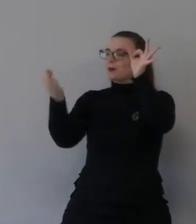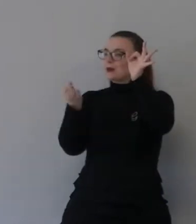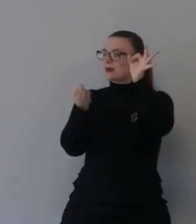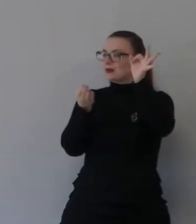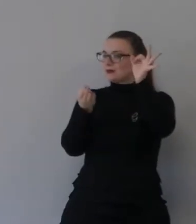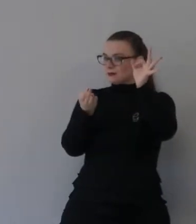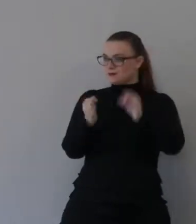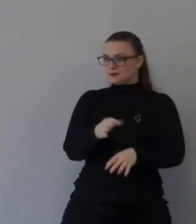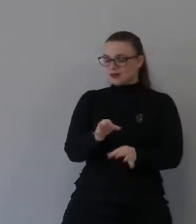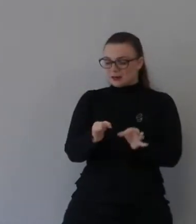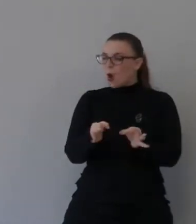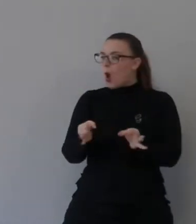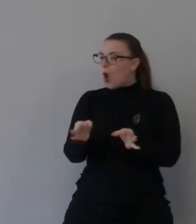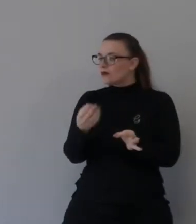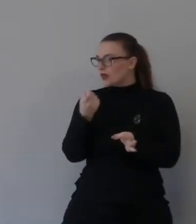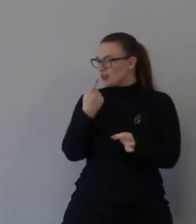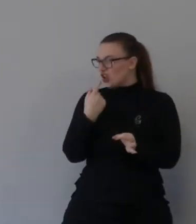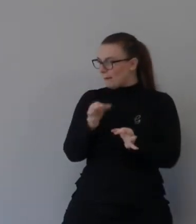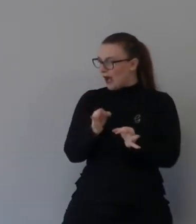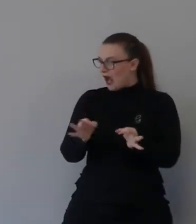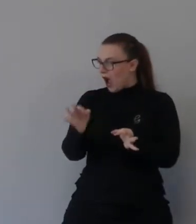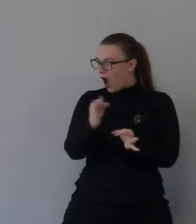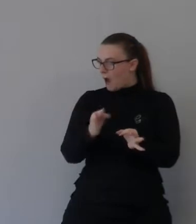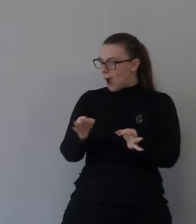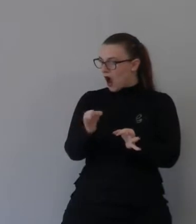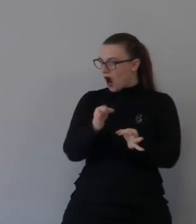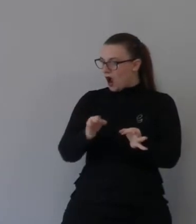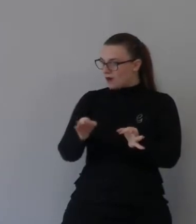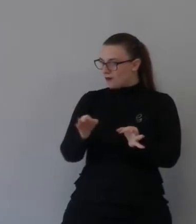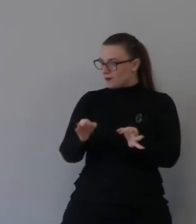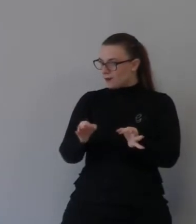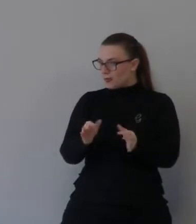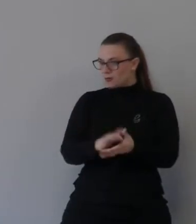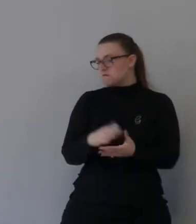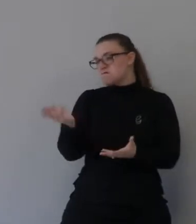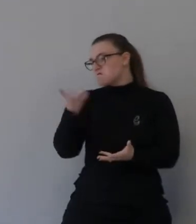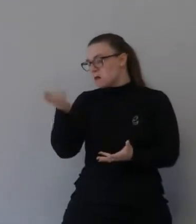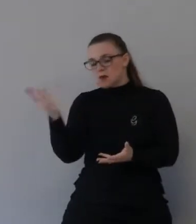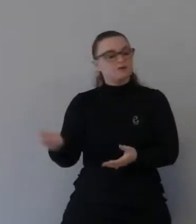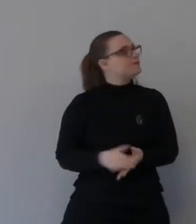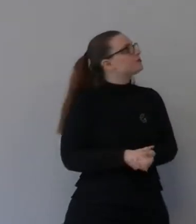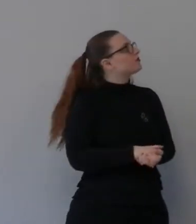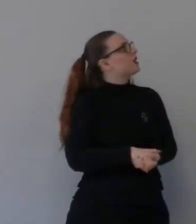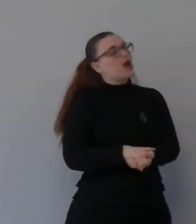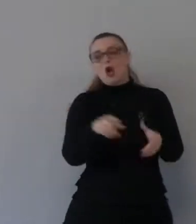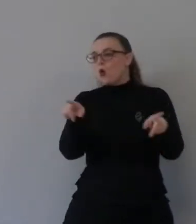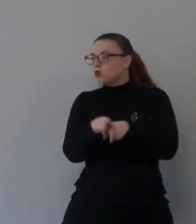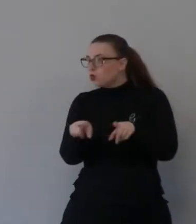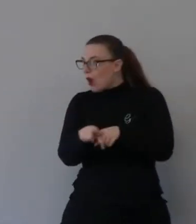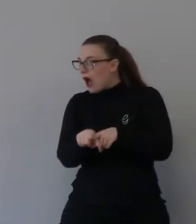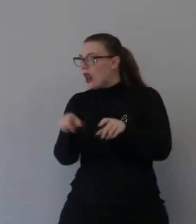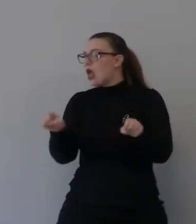non è una pianta enorme come una quercia non è una pianta sempre verde come l'olivo ma quattro